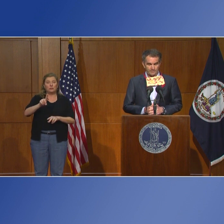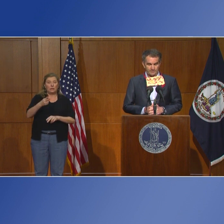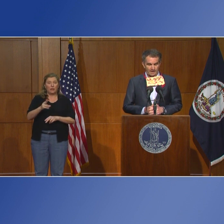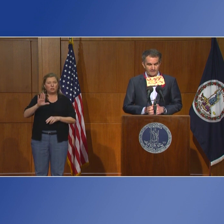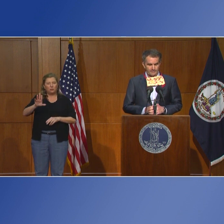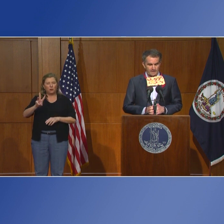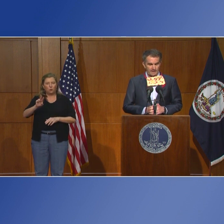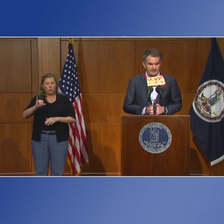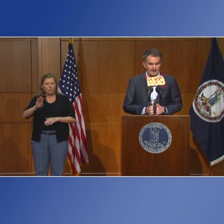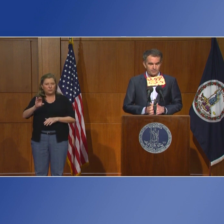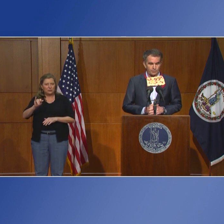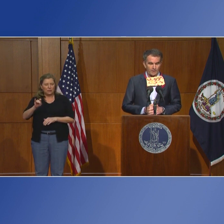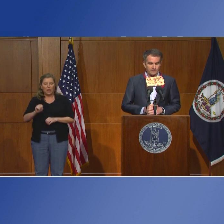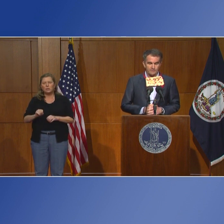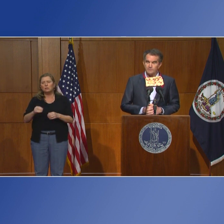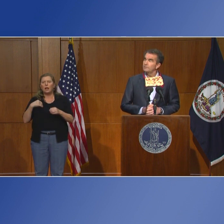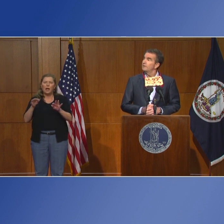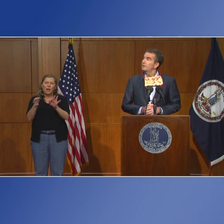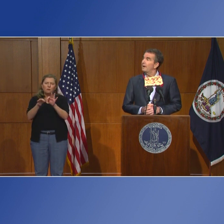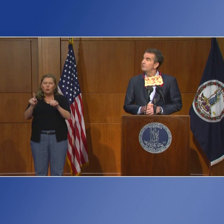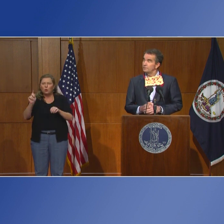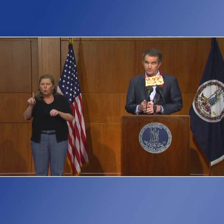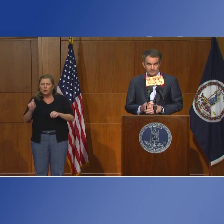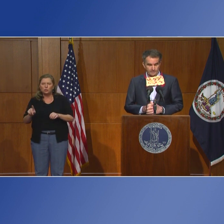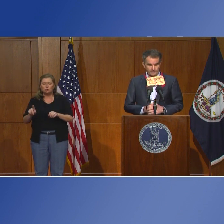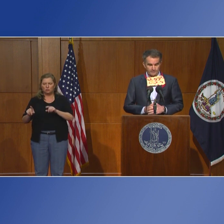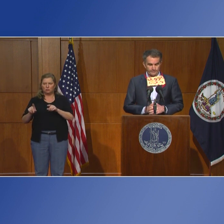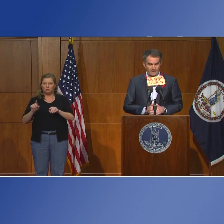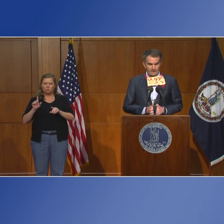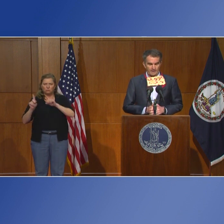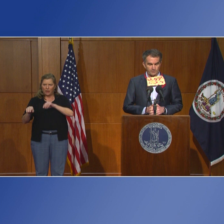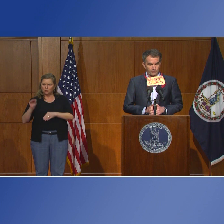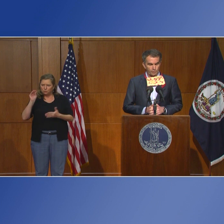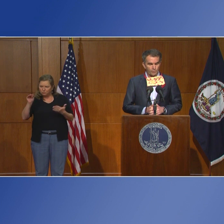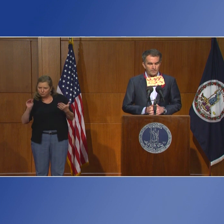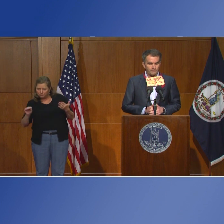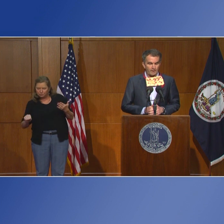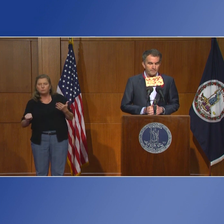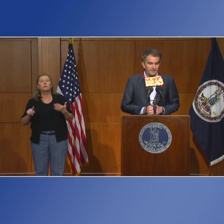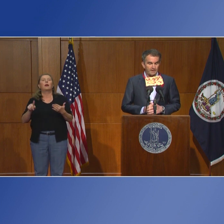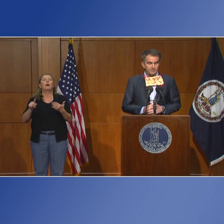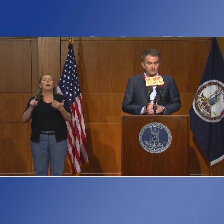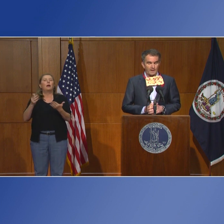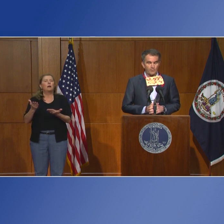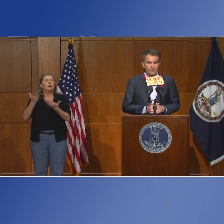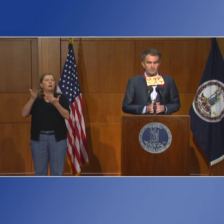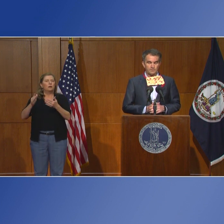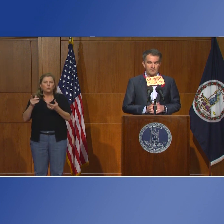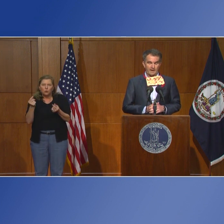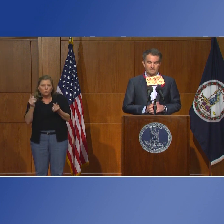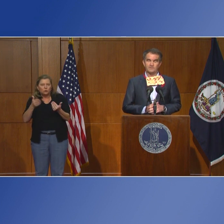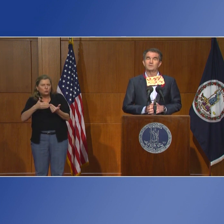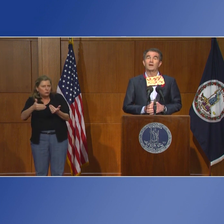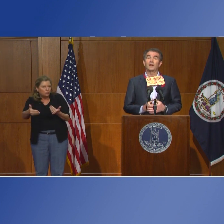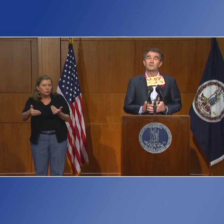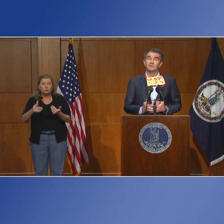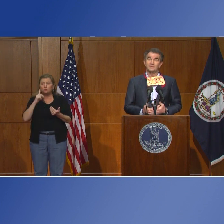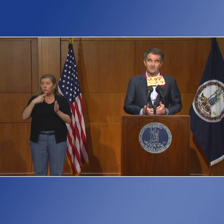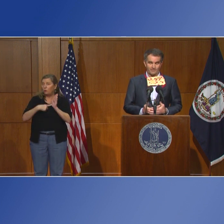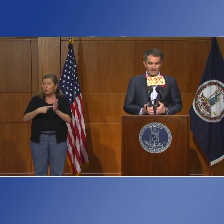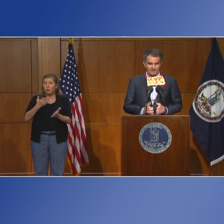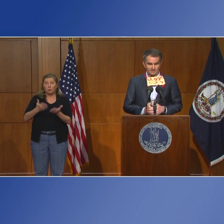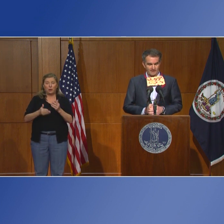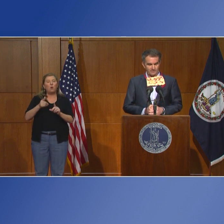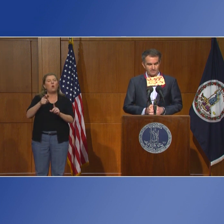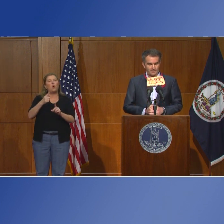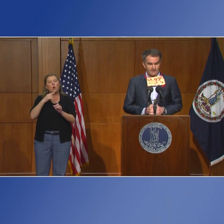web VDH y puede hacer preguntas sobre los síntomas y la herramienta le va a dar recomendaciones de lo que debe